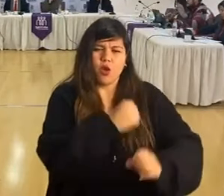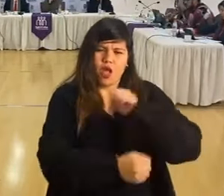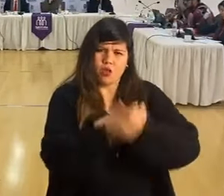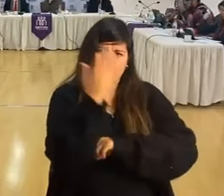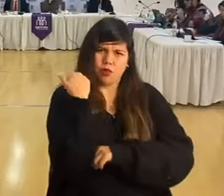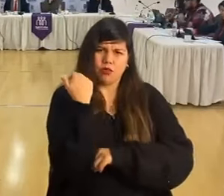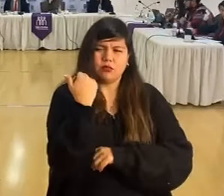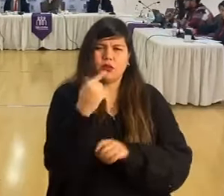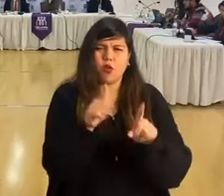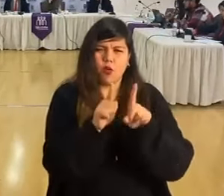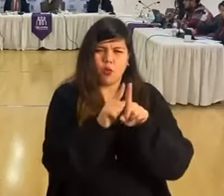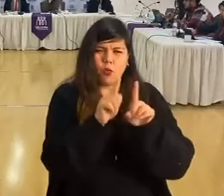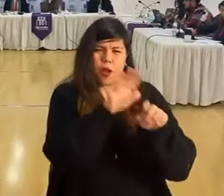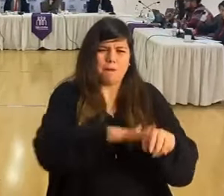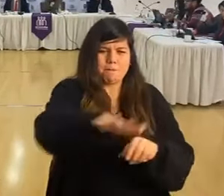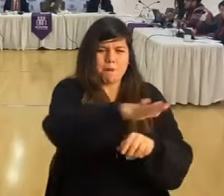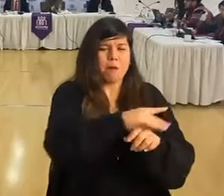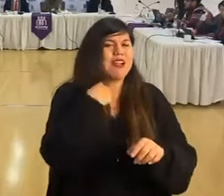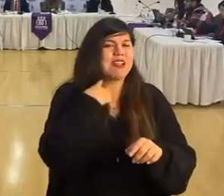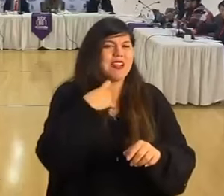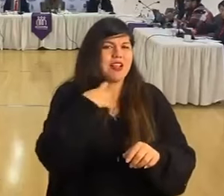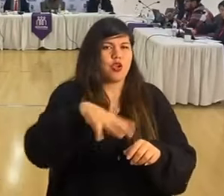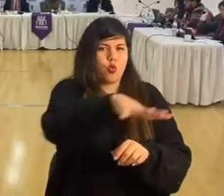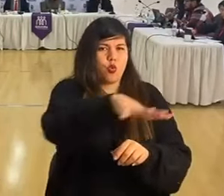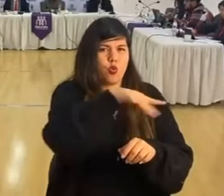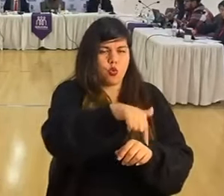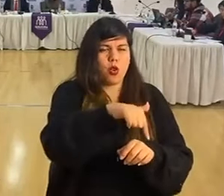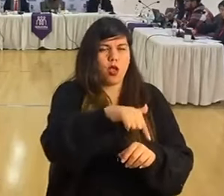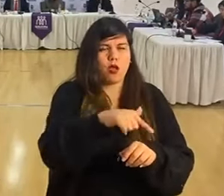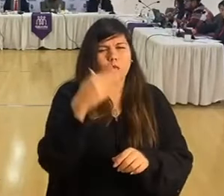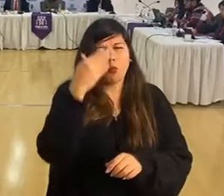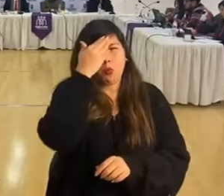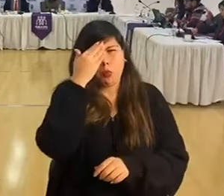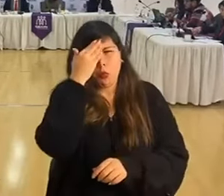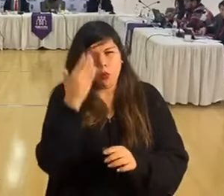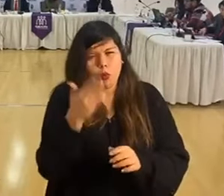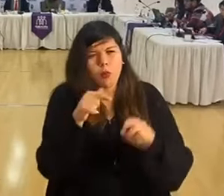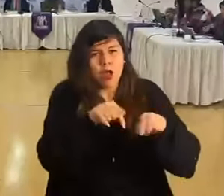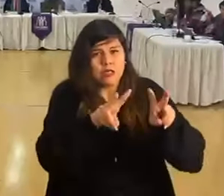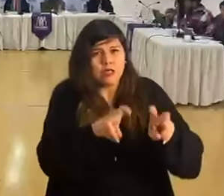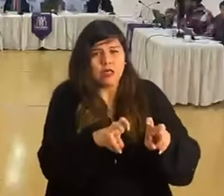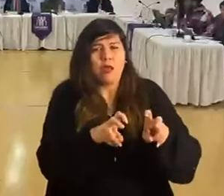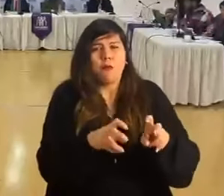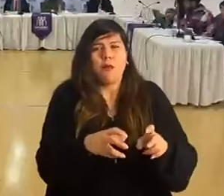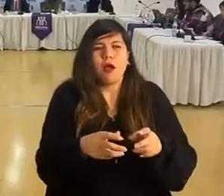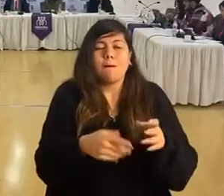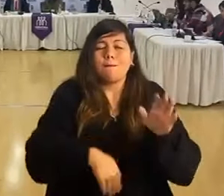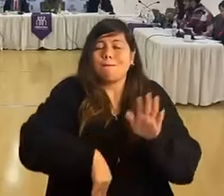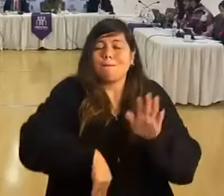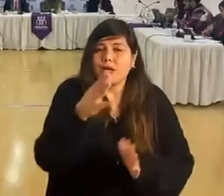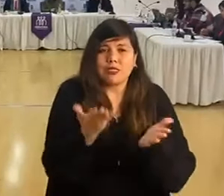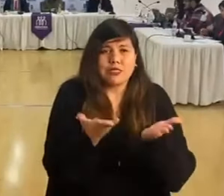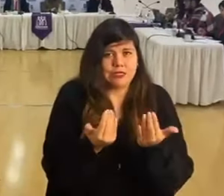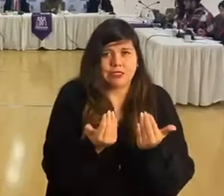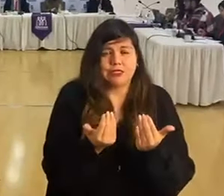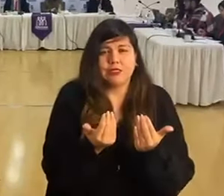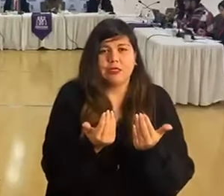estaban situados en el mapa de Quilicura y una de las preocupaciones fue eso, de que donde más...